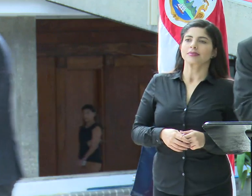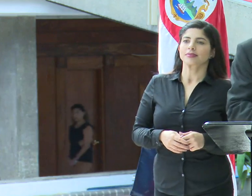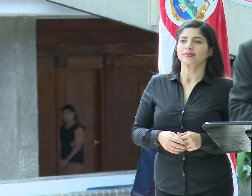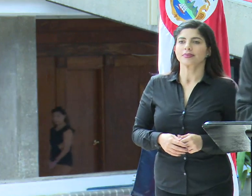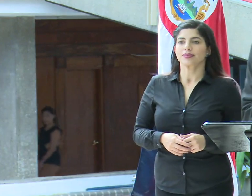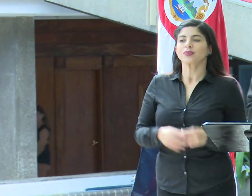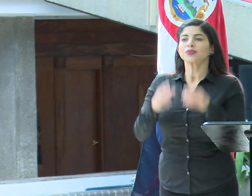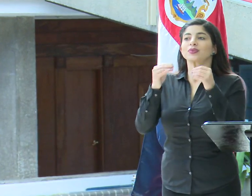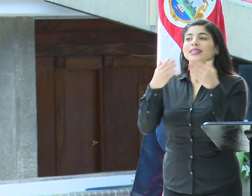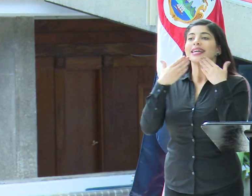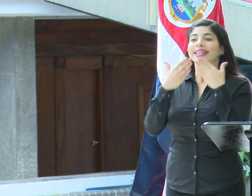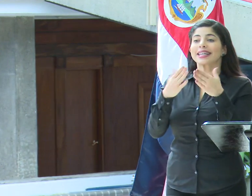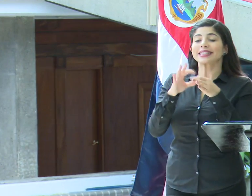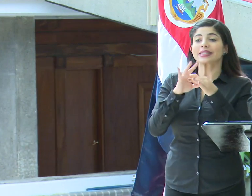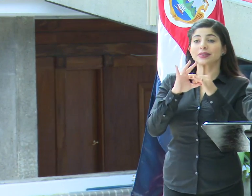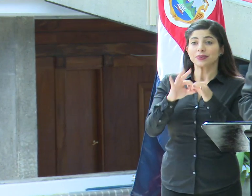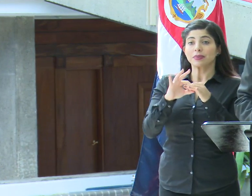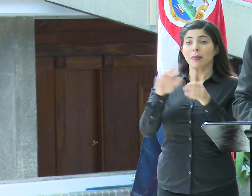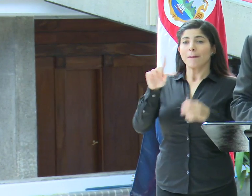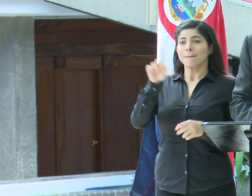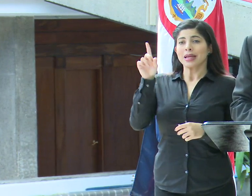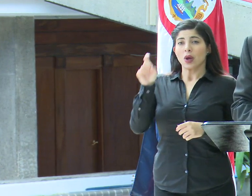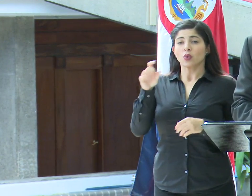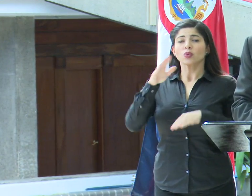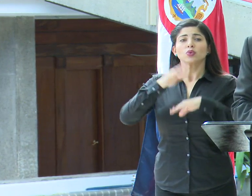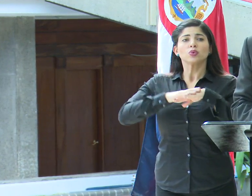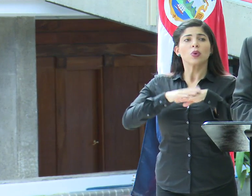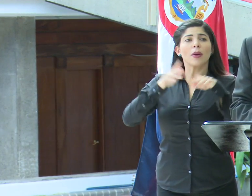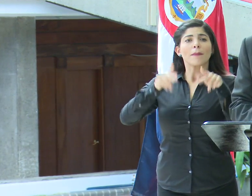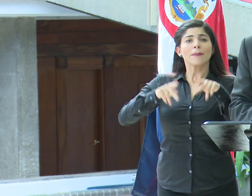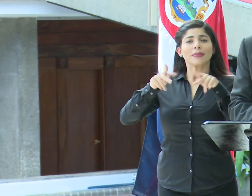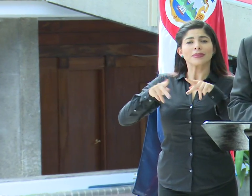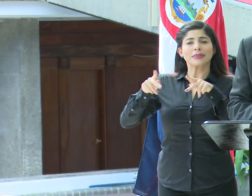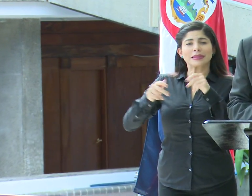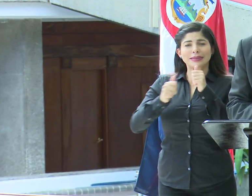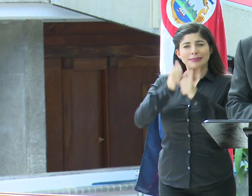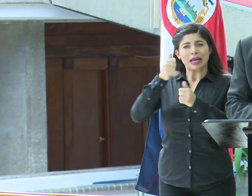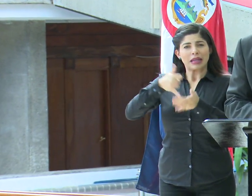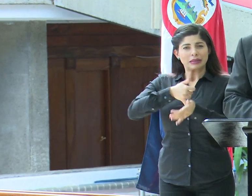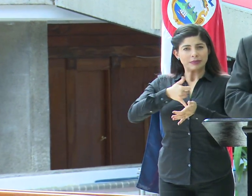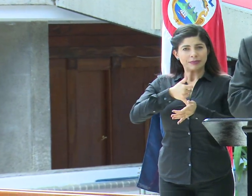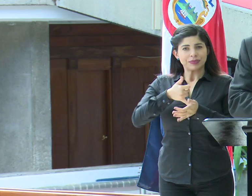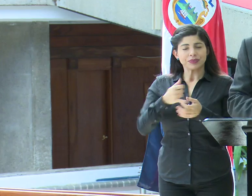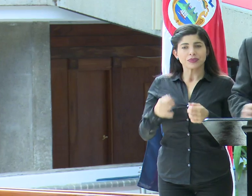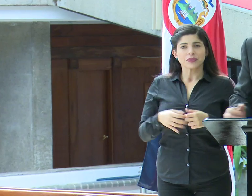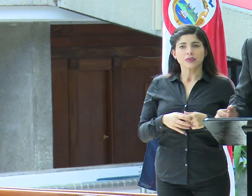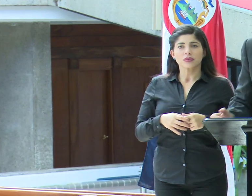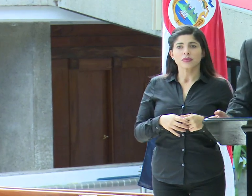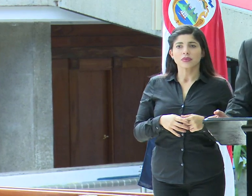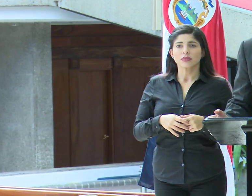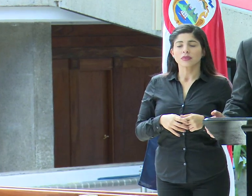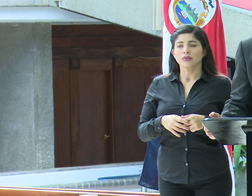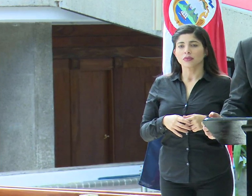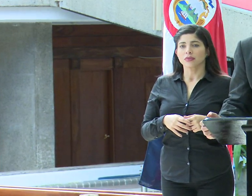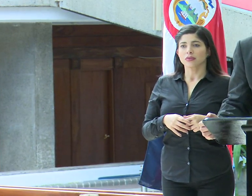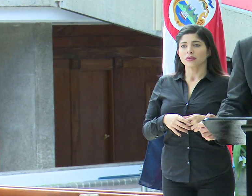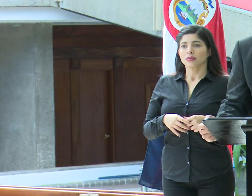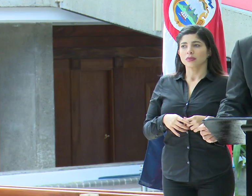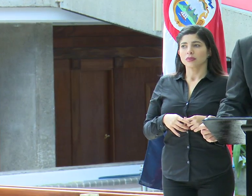Muchas gracias. En relación con la pregunta de la población más vulnerable, don